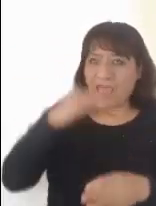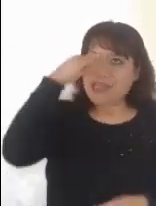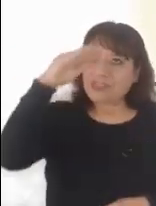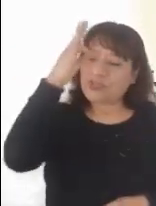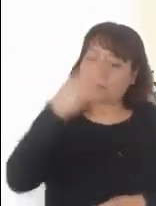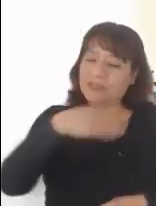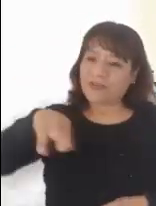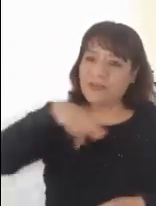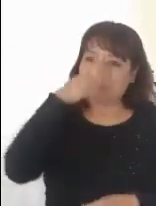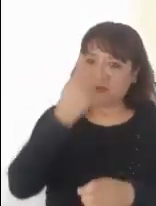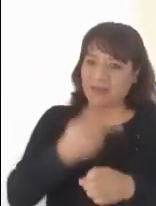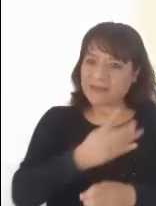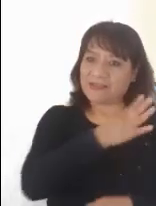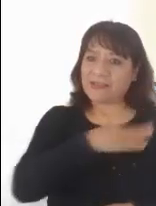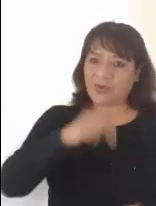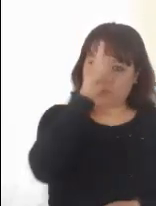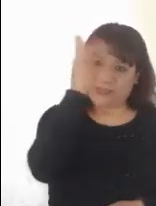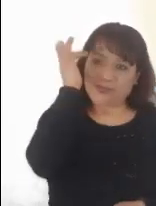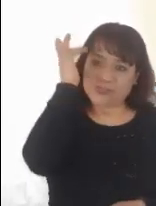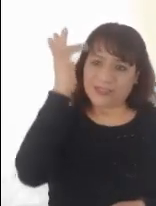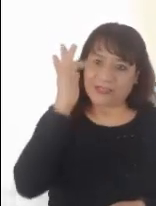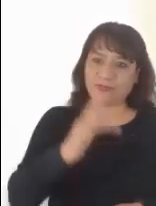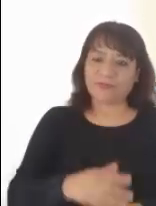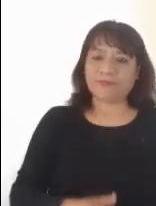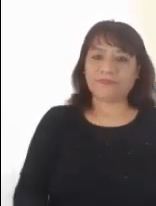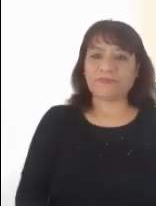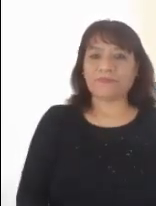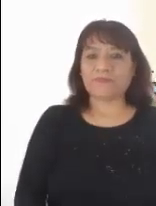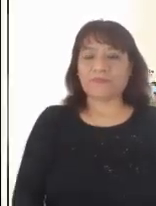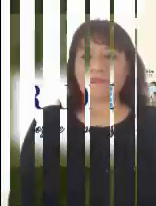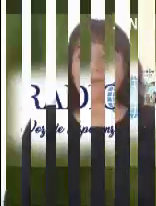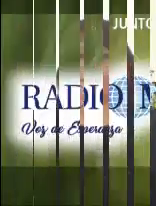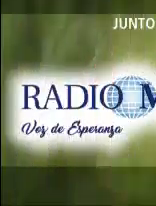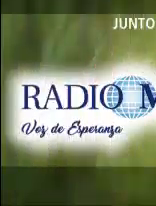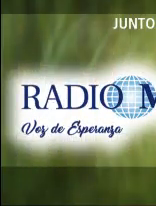Señor te bendiga en nombre del Padre y del Hijo y del Espíritu Santo.